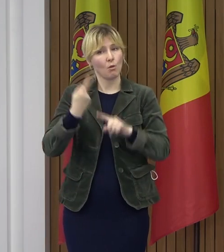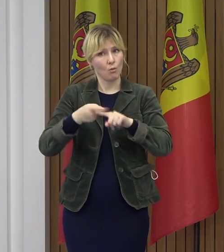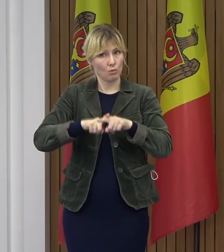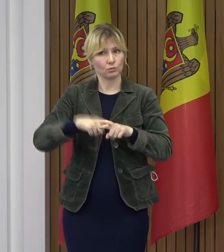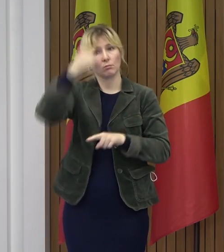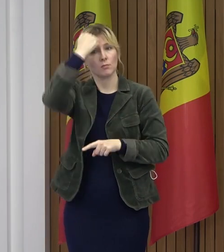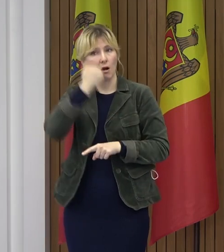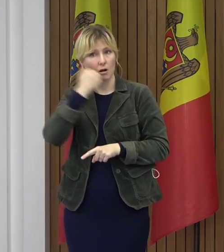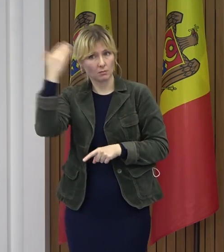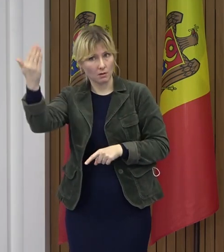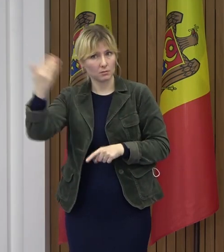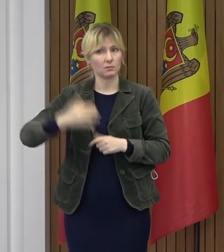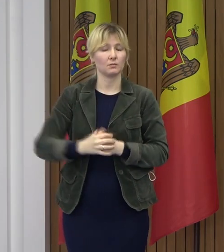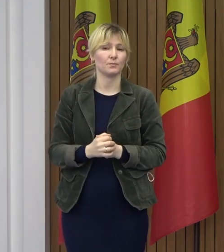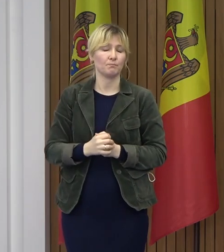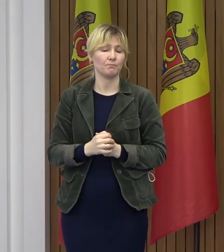le suntem recunoscători.